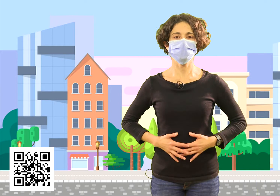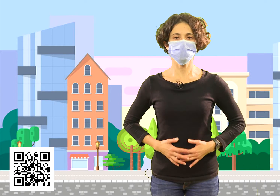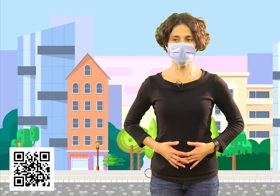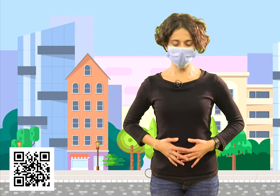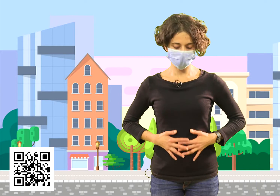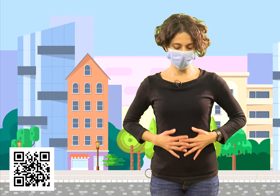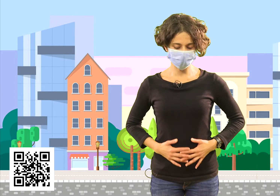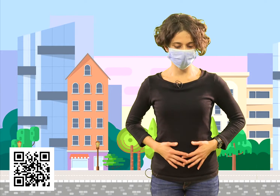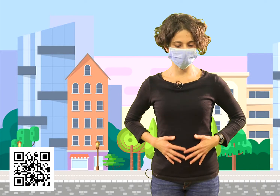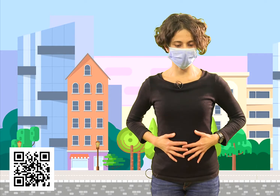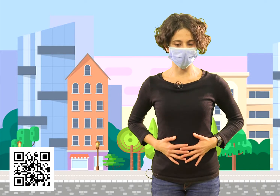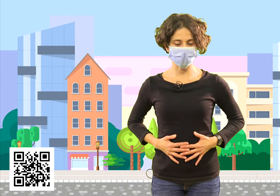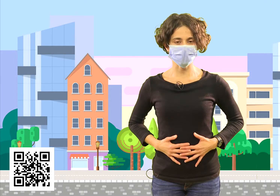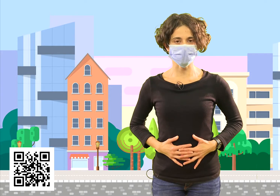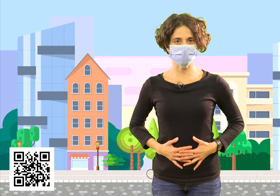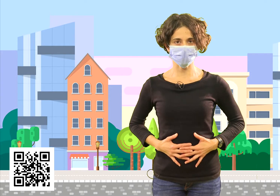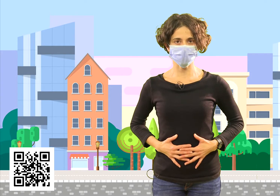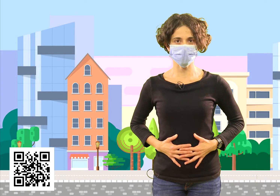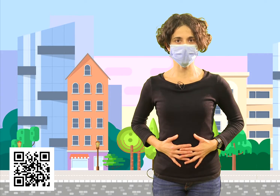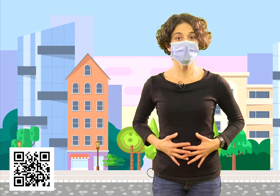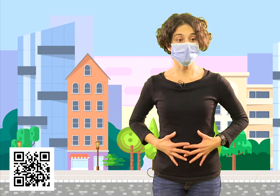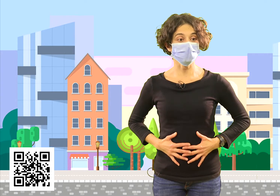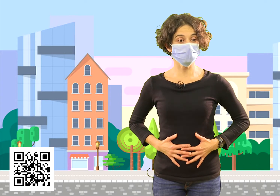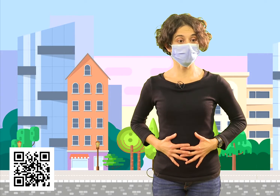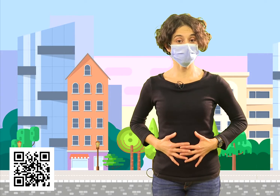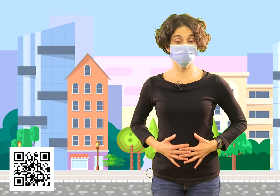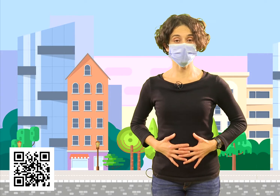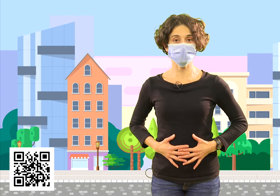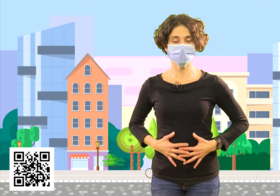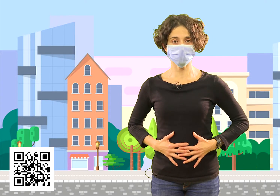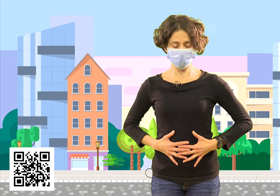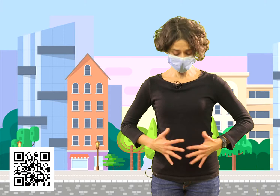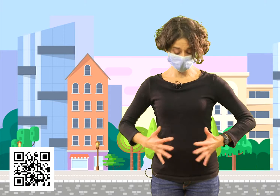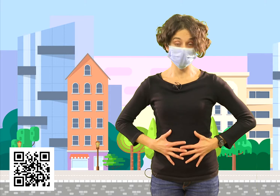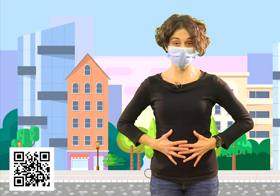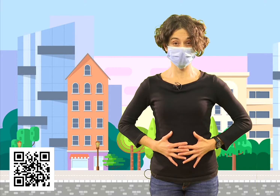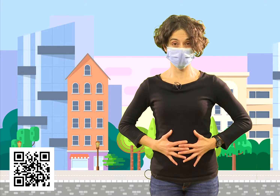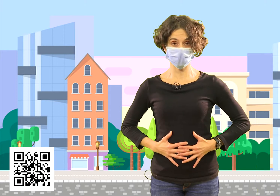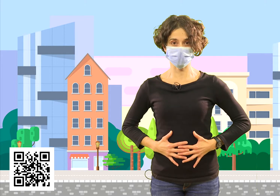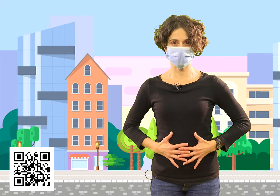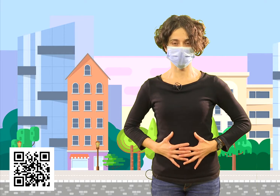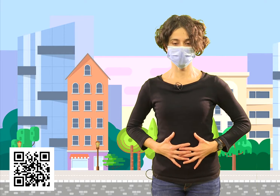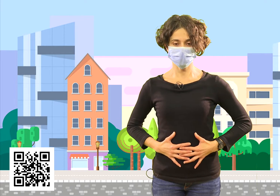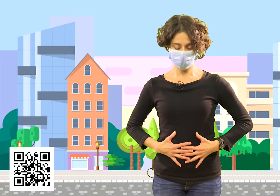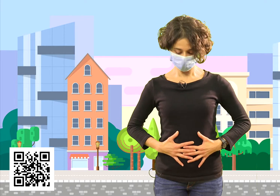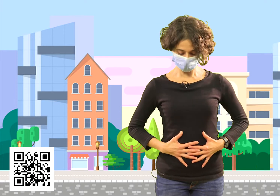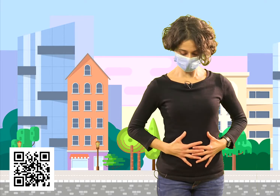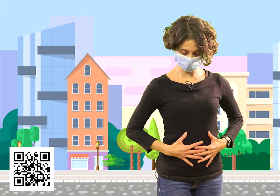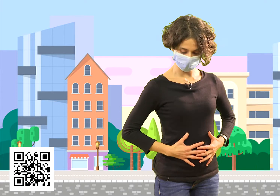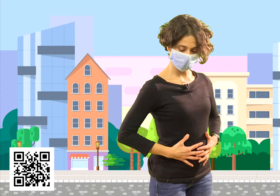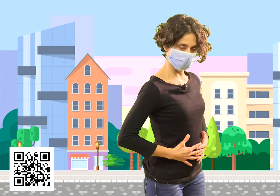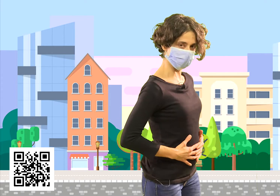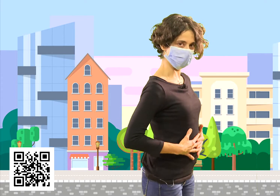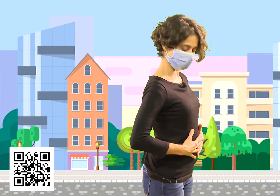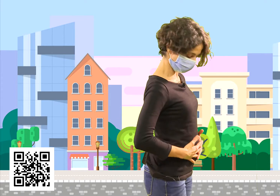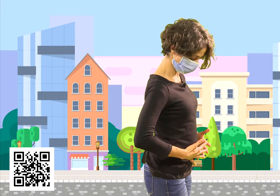Vamos a colocar las manos en nuestro abdomen y así seremos conscientes de cómo se tiene que hinchar. No sé